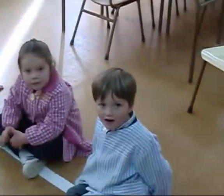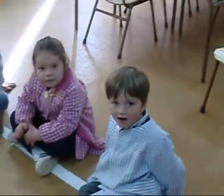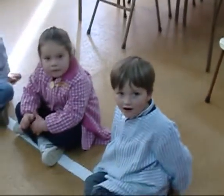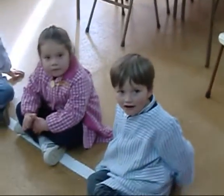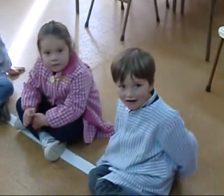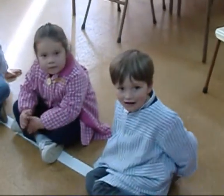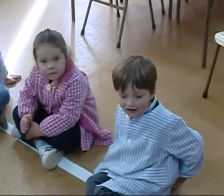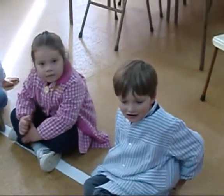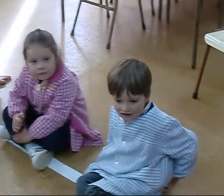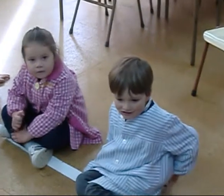onte de merenda?